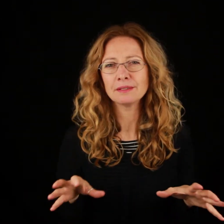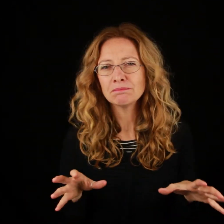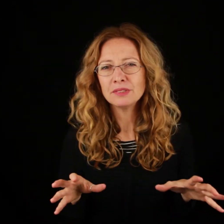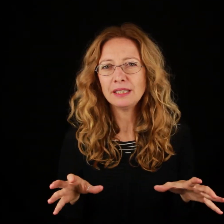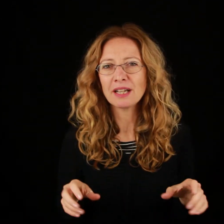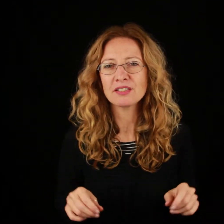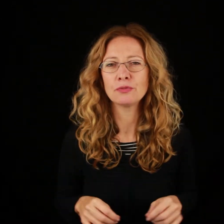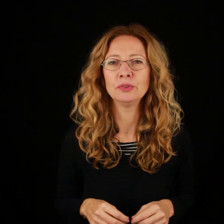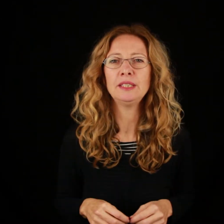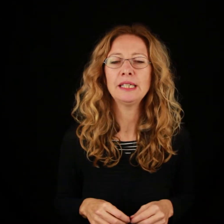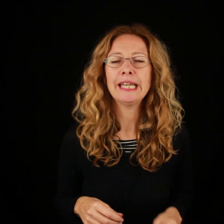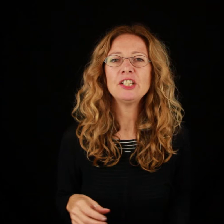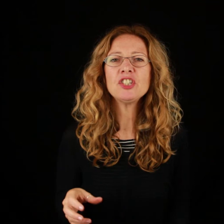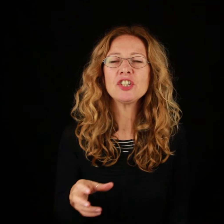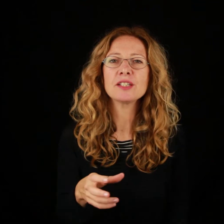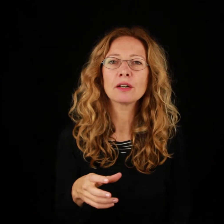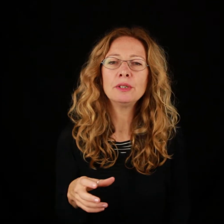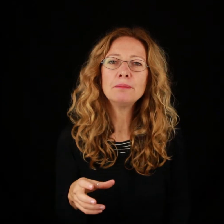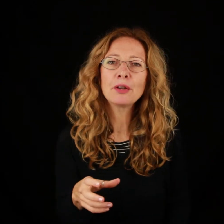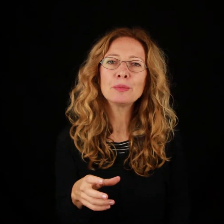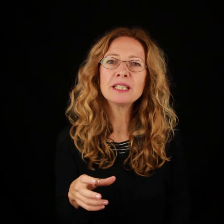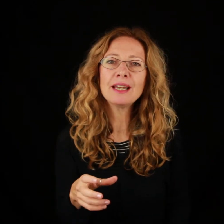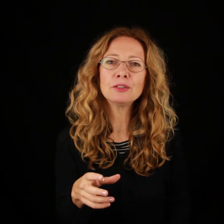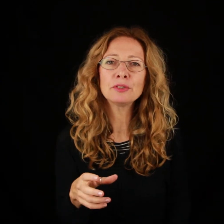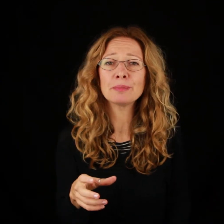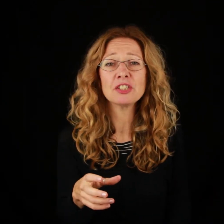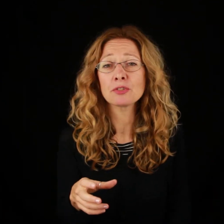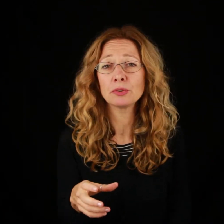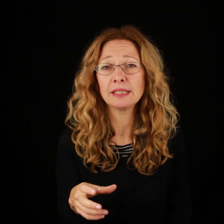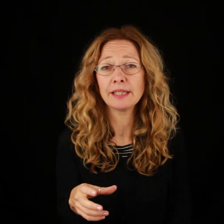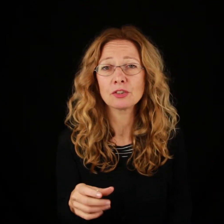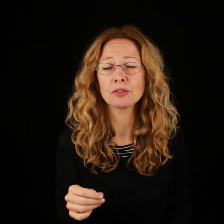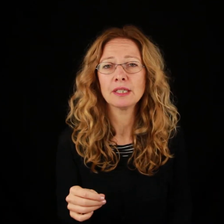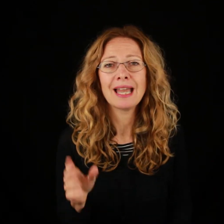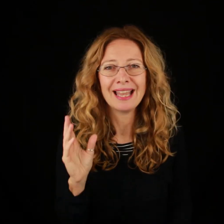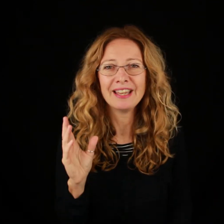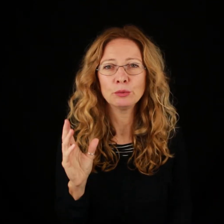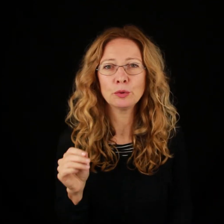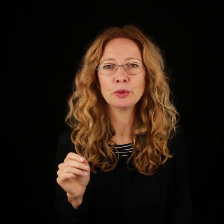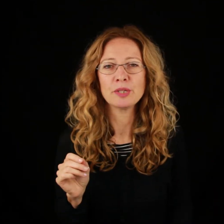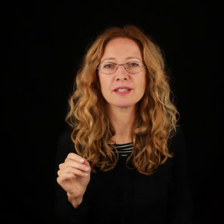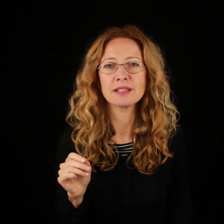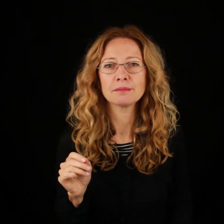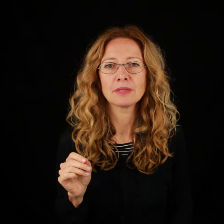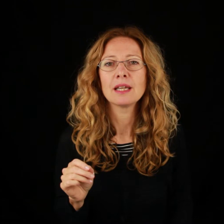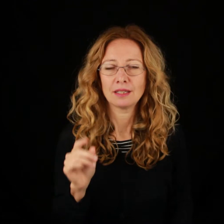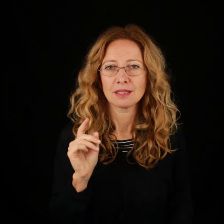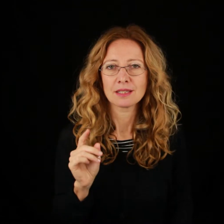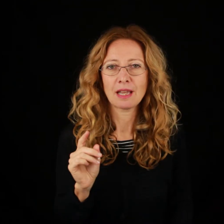dei bassi fondi e ci incischia con in mano un bicchiere dove ormai c'è solo del ghiaccio. Era un doppio whisky. Sa